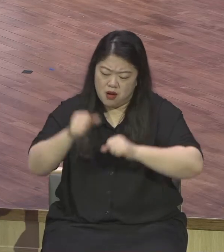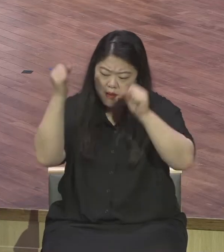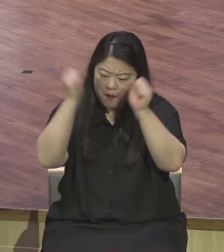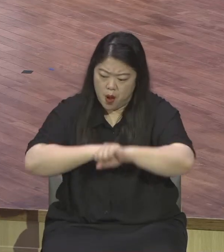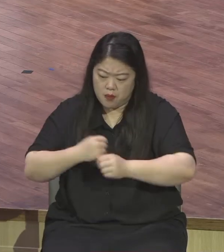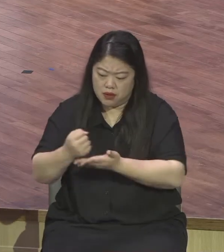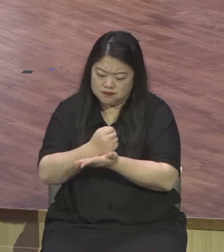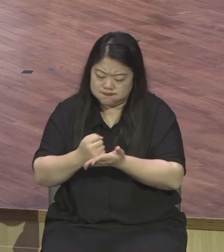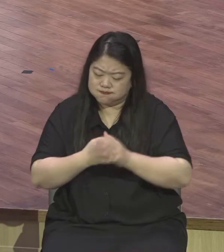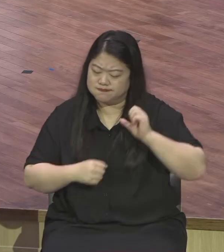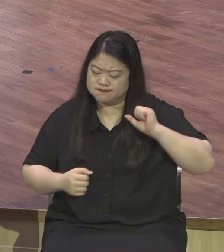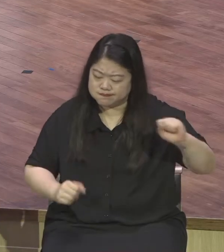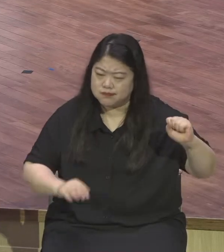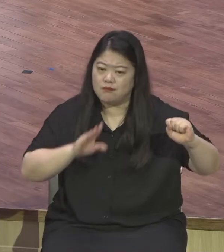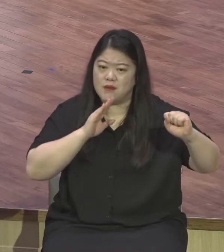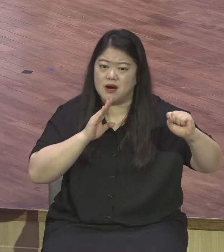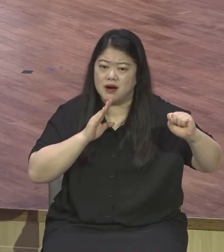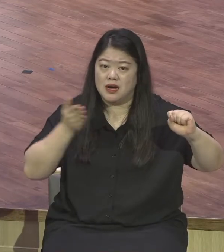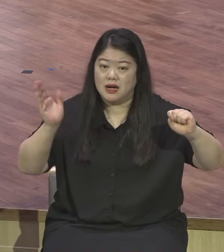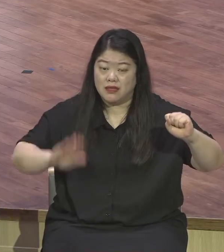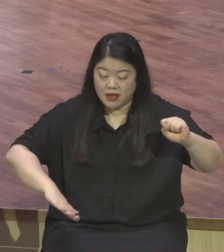십자가의 대속의 죽음과 부활이었어요